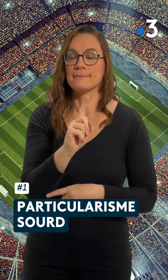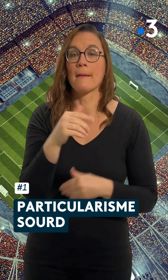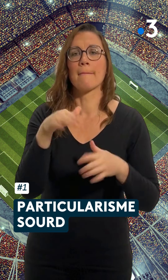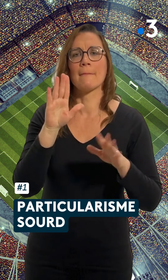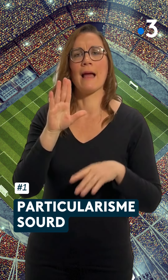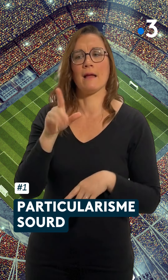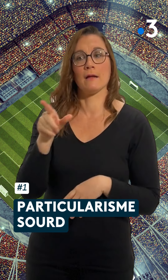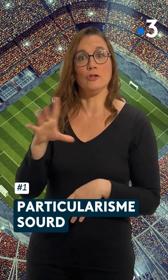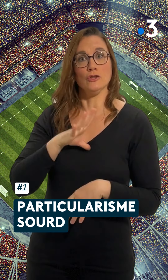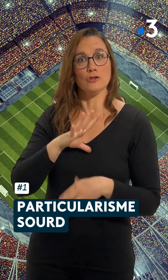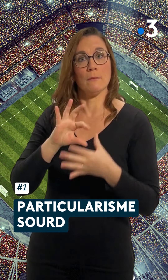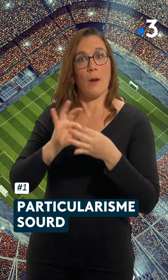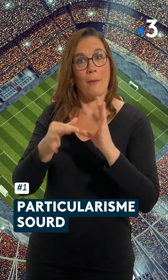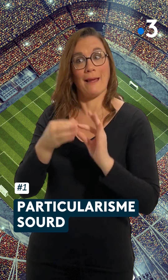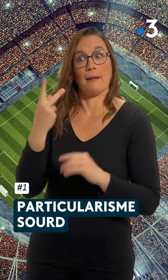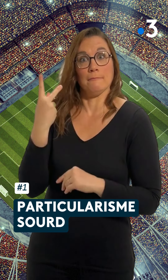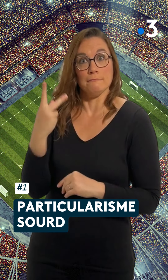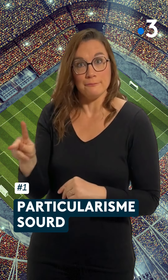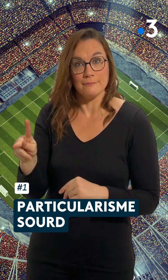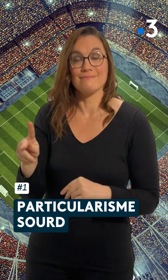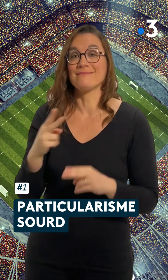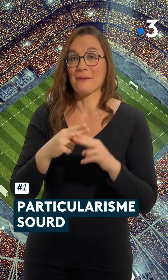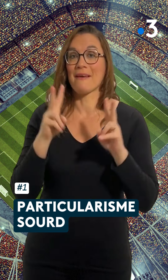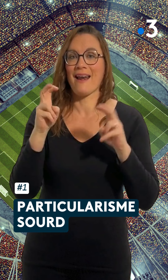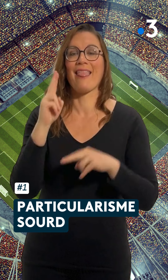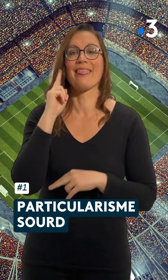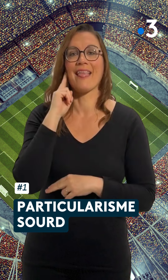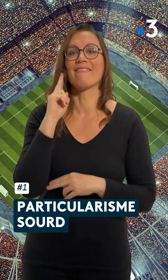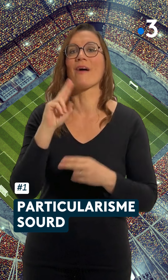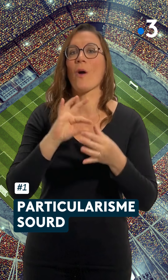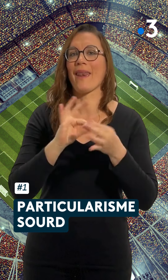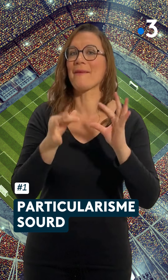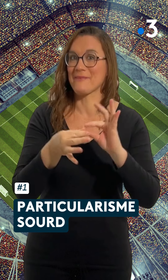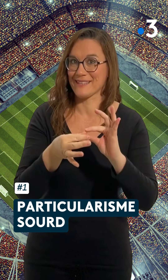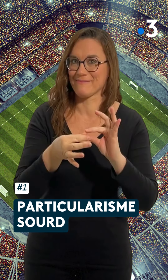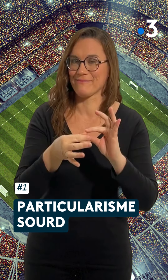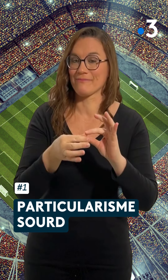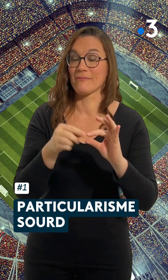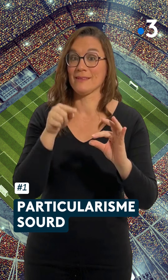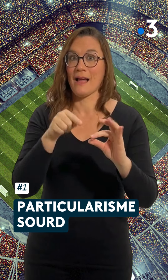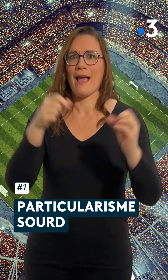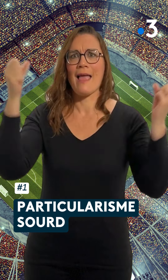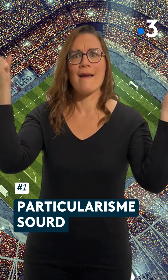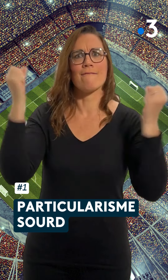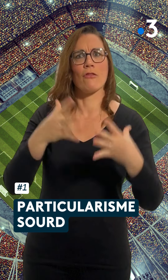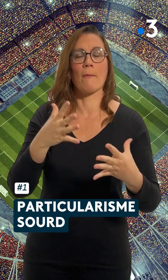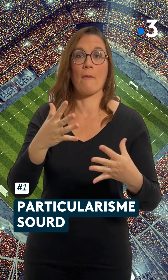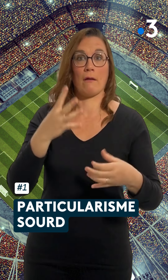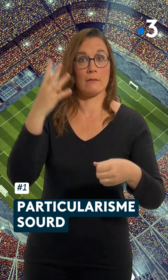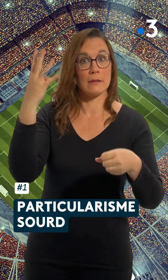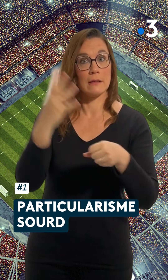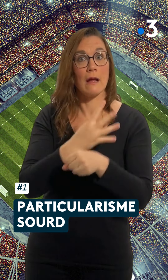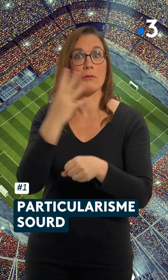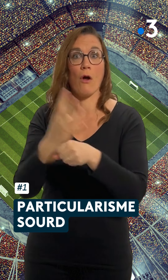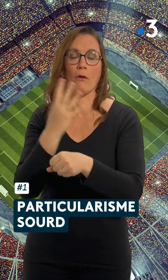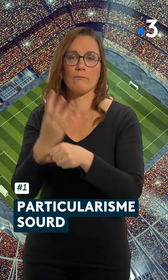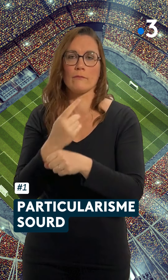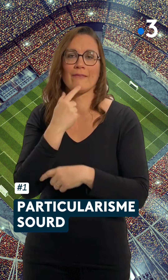Jeux Olympiques ni aux Jeux Paralympiques. Ils ont leur propre JO qui s'appelle les Deflympics.